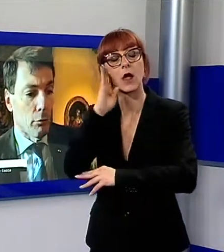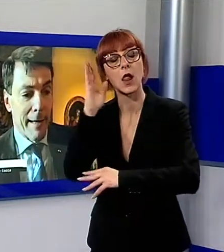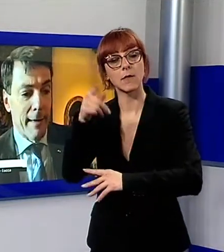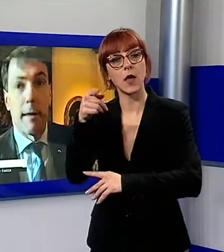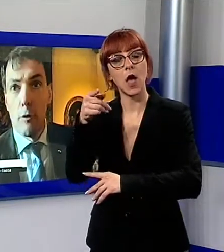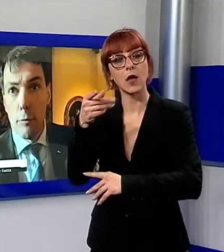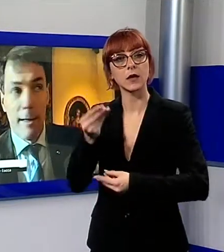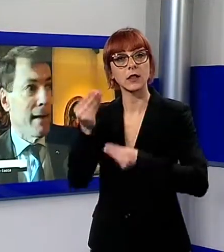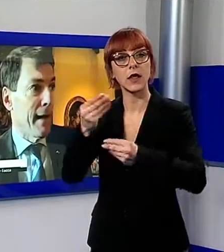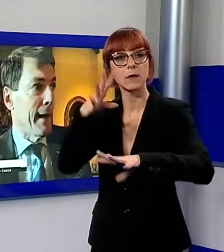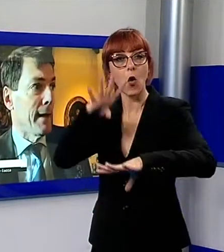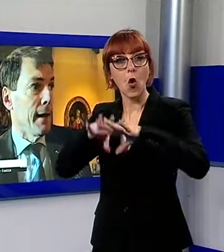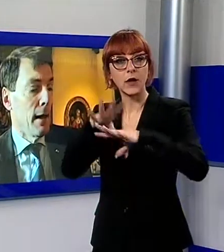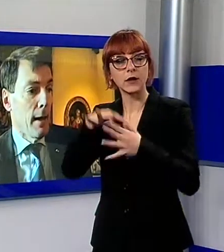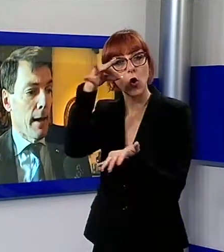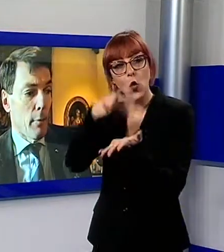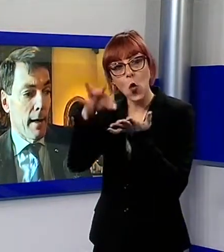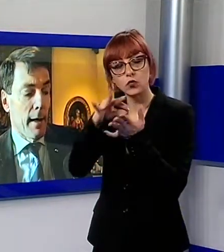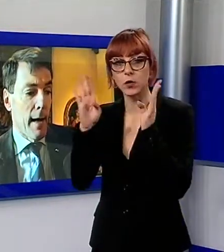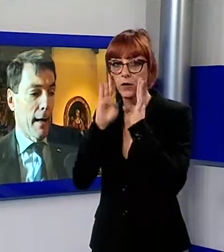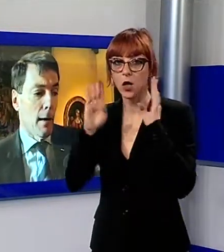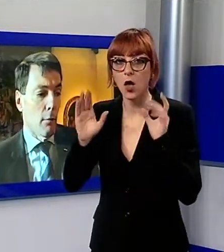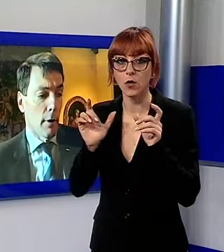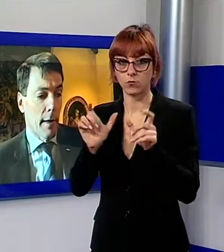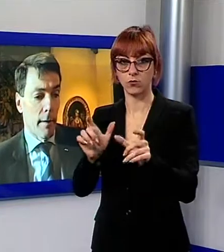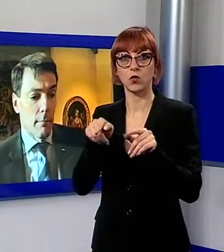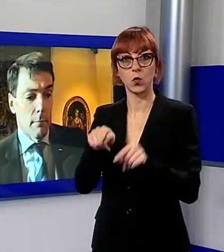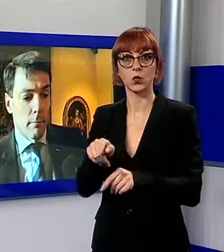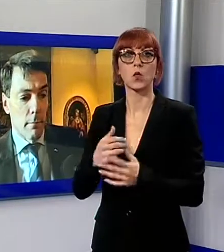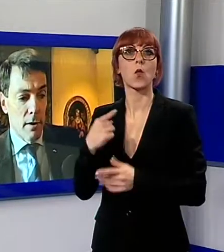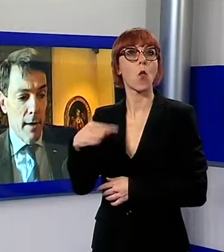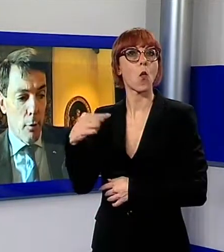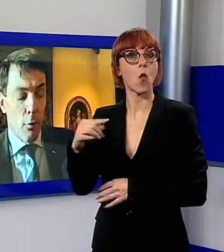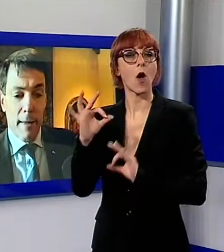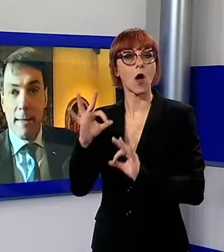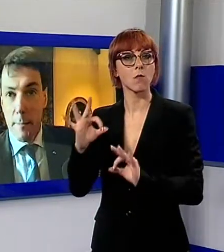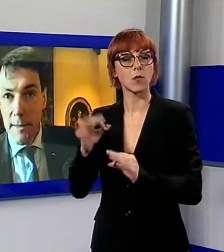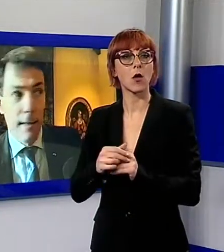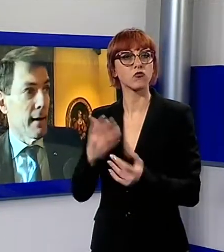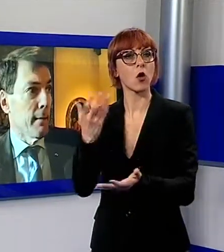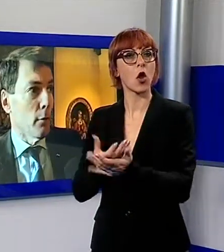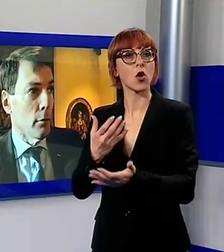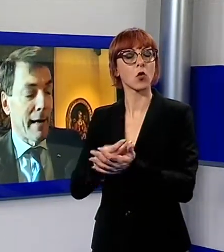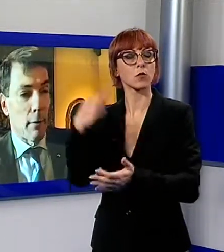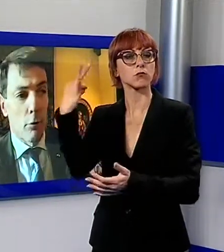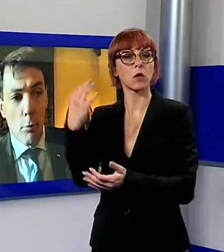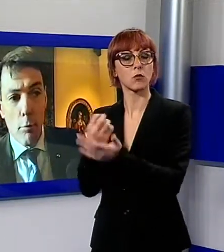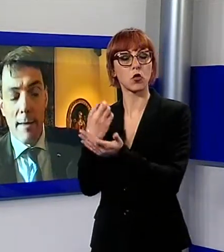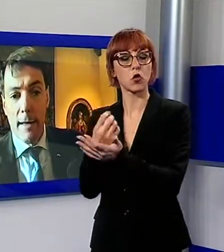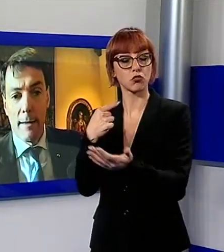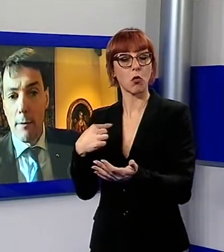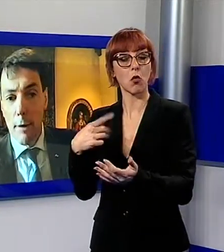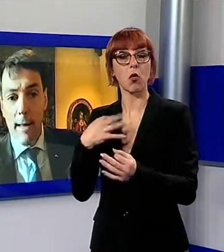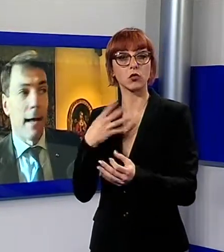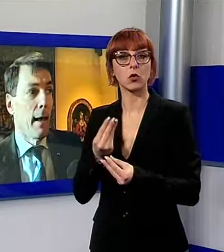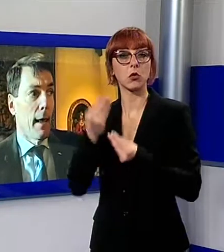una rete di consulenti dedicati e quindi anche con competenze specialistiche nel prodotto in grado comunque